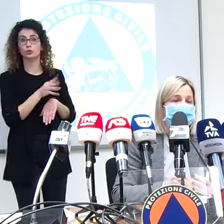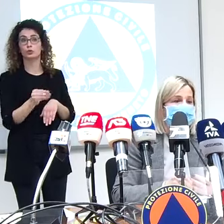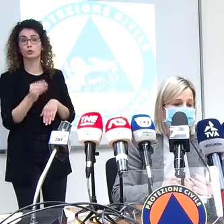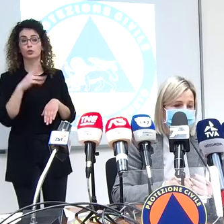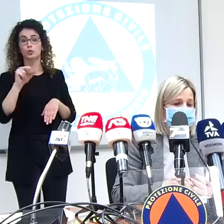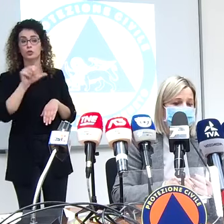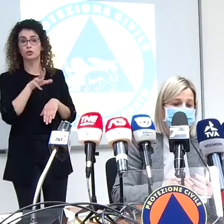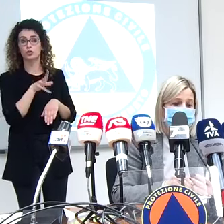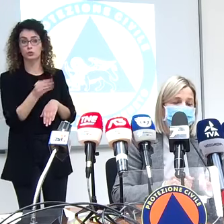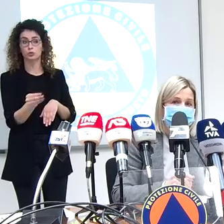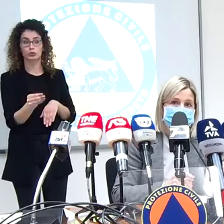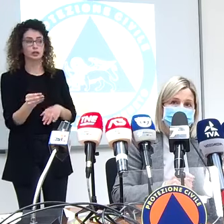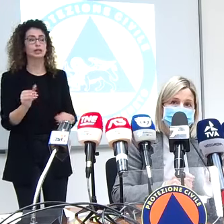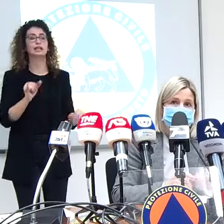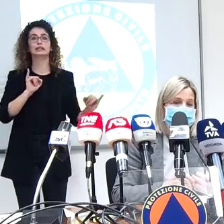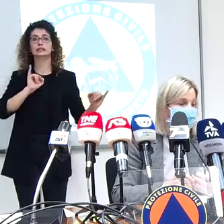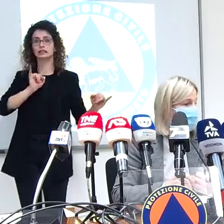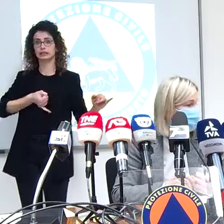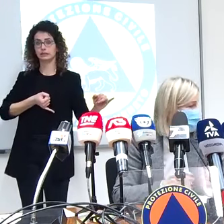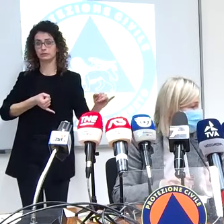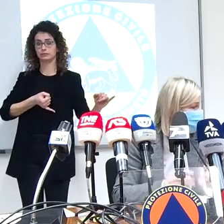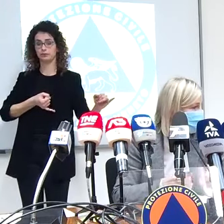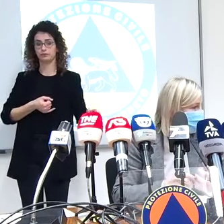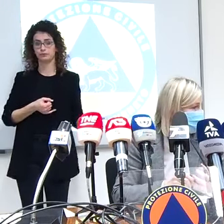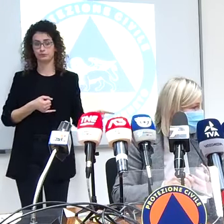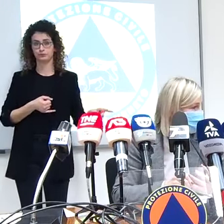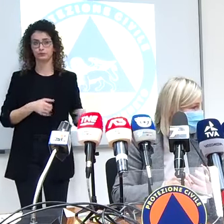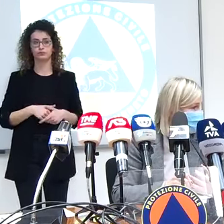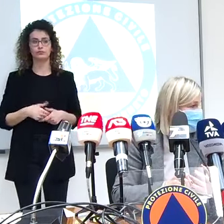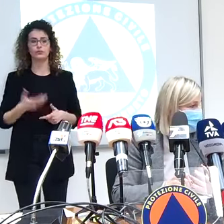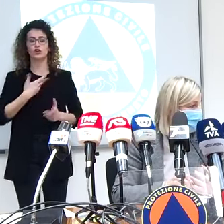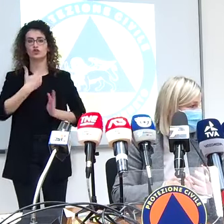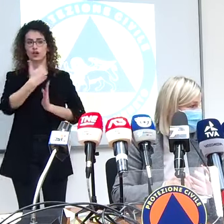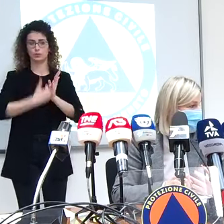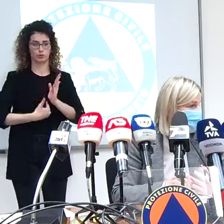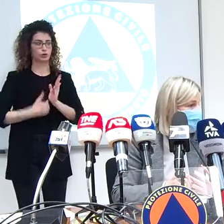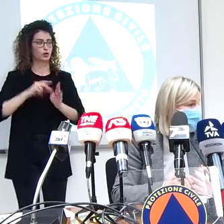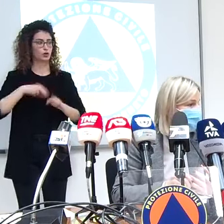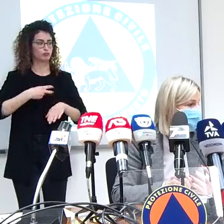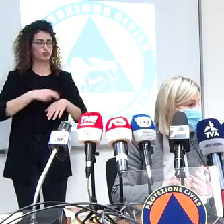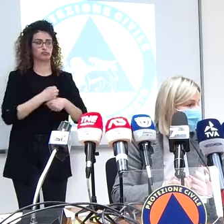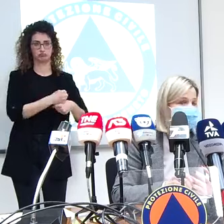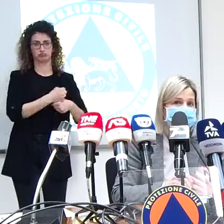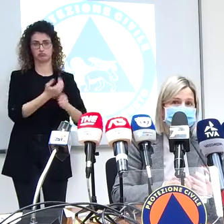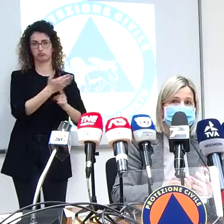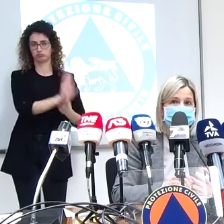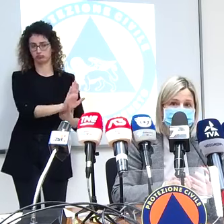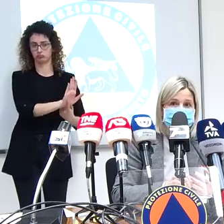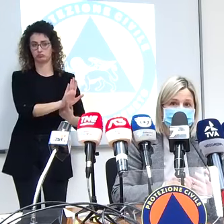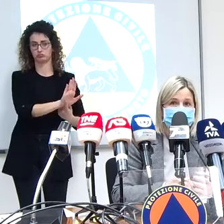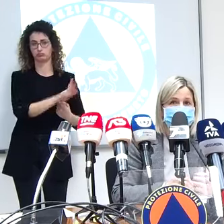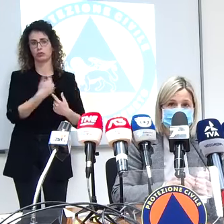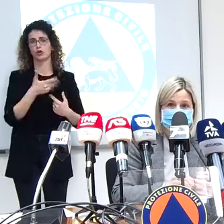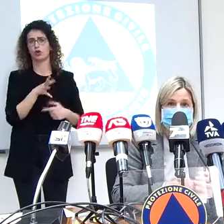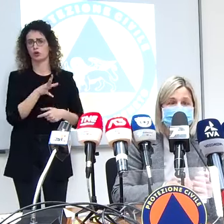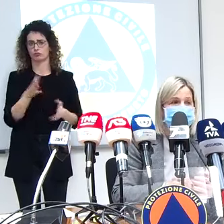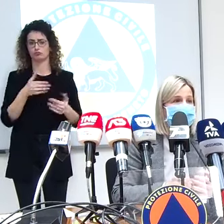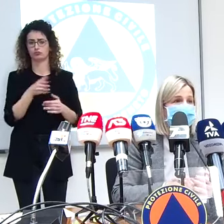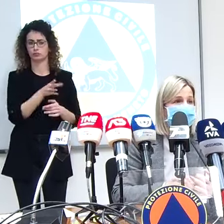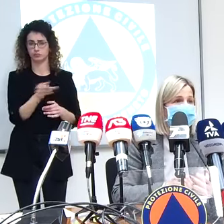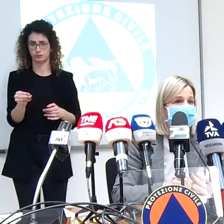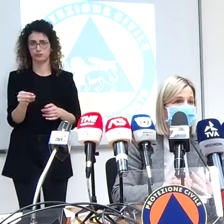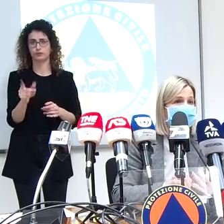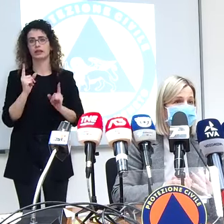c'è un protocollo che eventualmente poi velocemente lo illustriamo vengono usati dappertutto bisogna avere